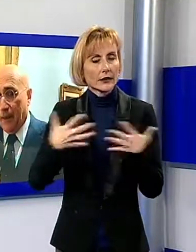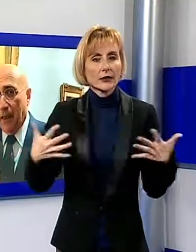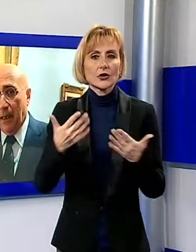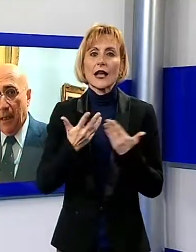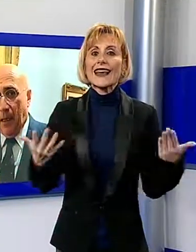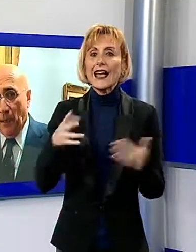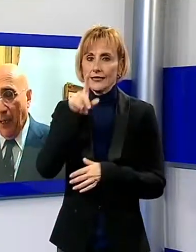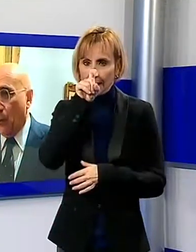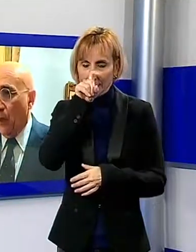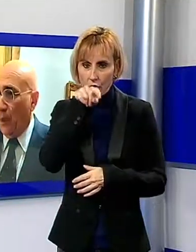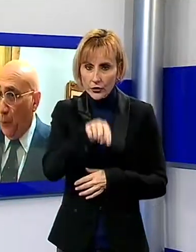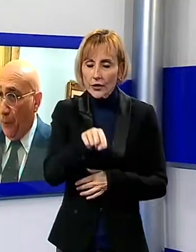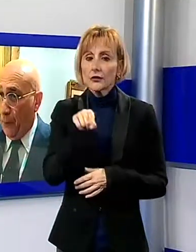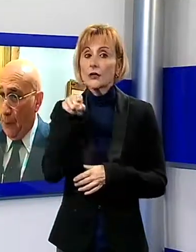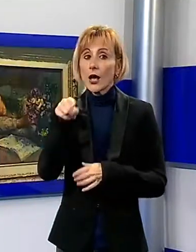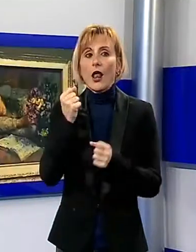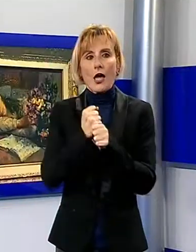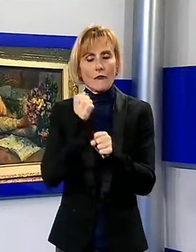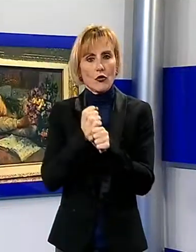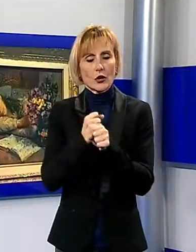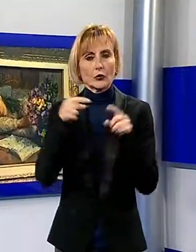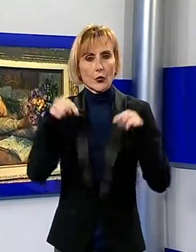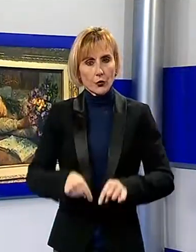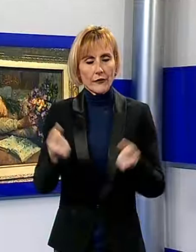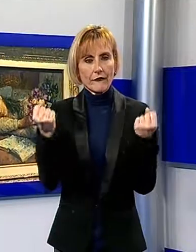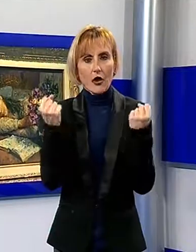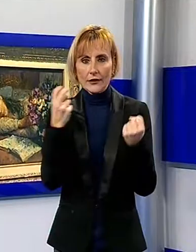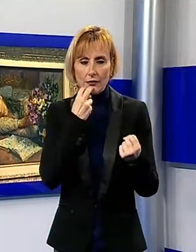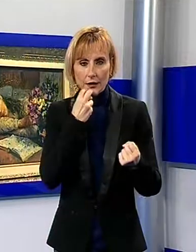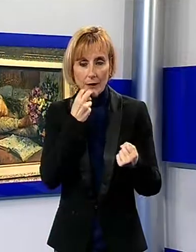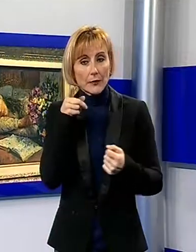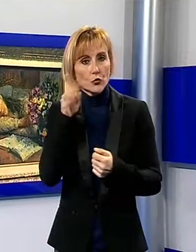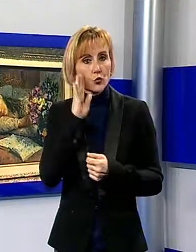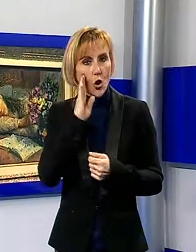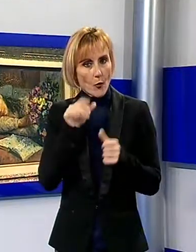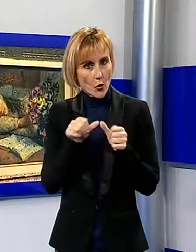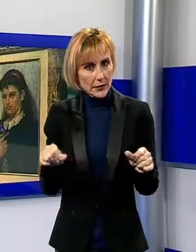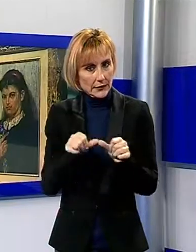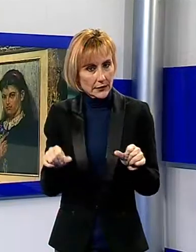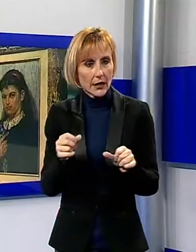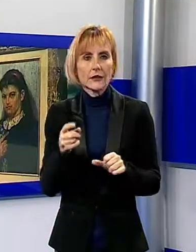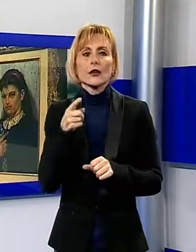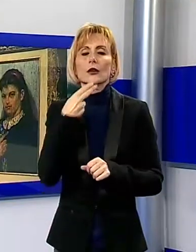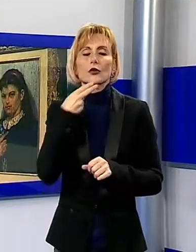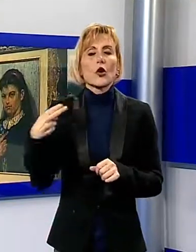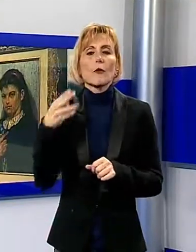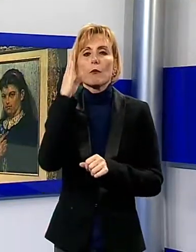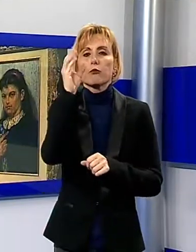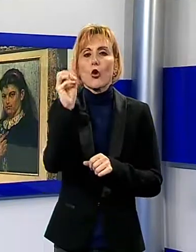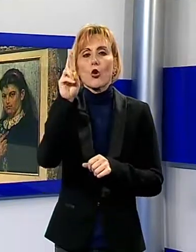che ha lavorato anche qui a Forte dei Marmi, a Forte dei Marmi vi siedeva, che è Mario Borgiotti. Mario Borgiotti è